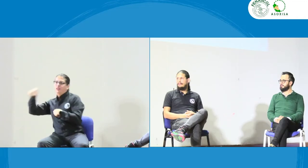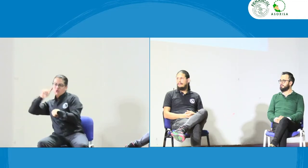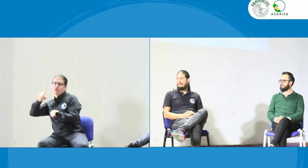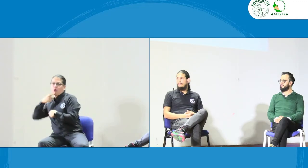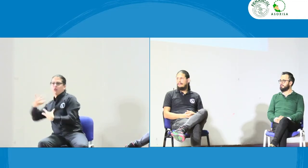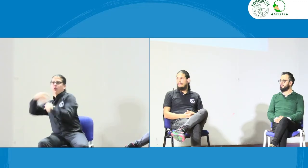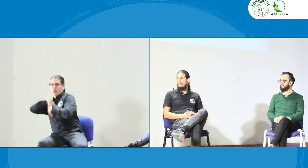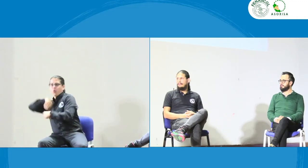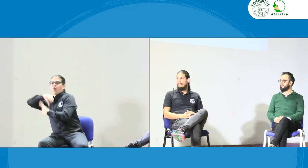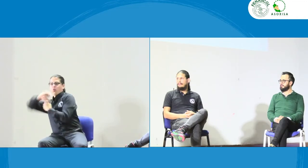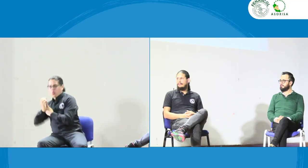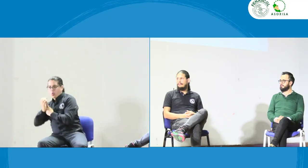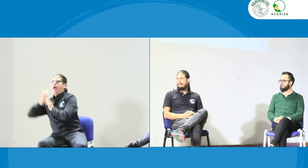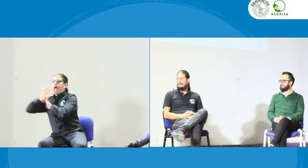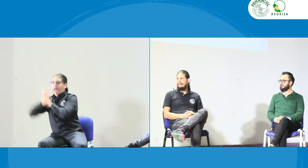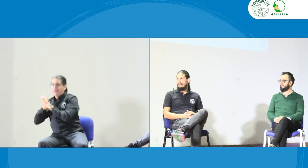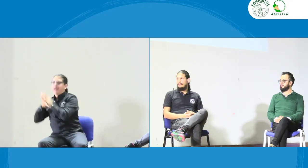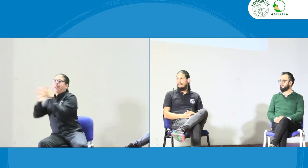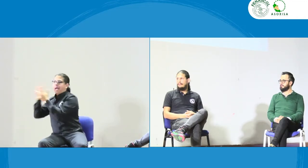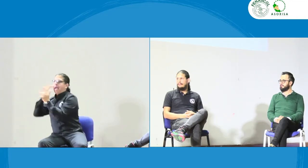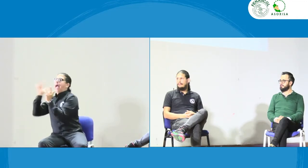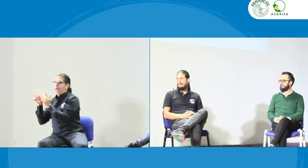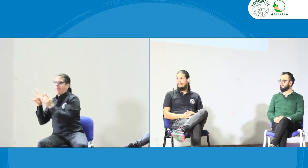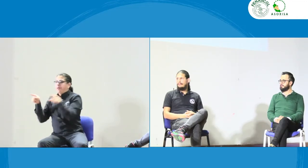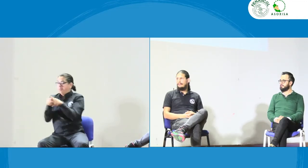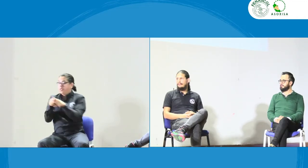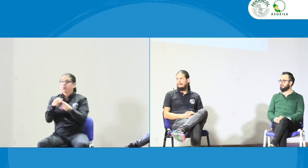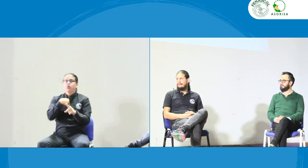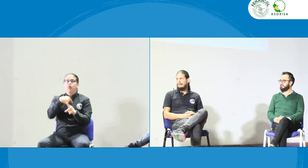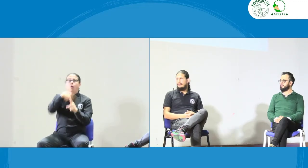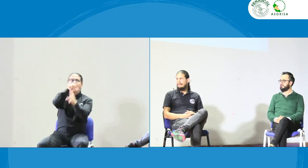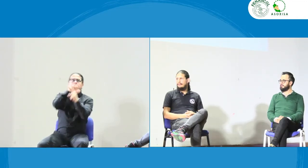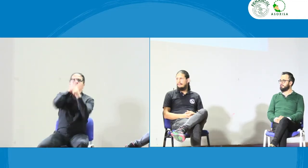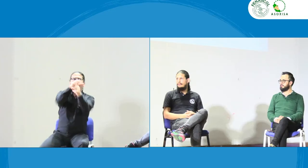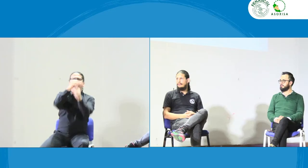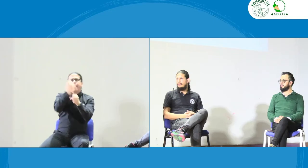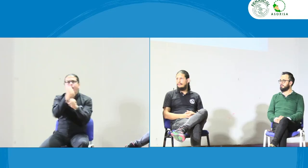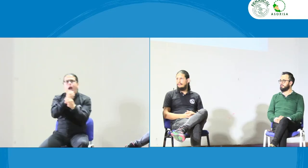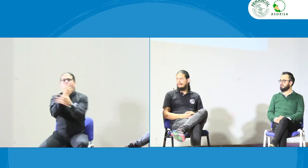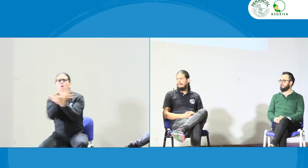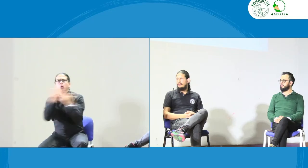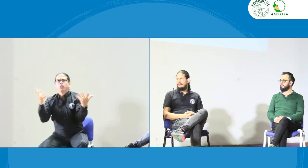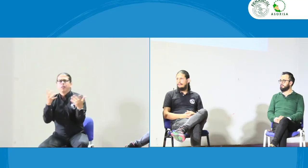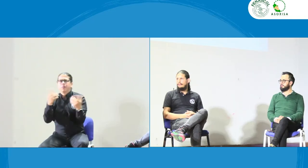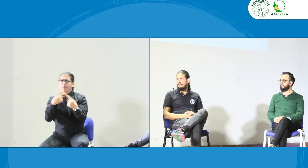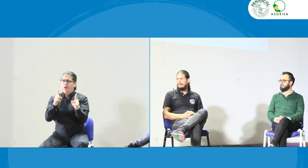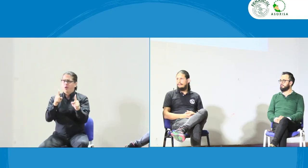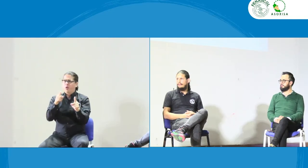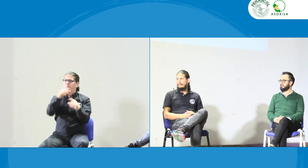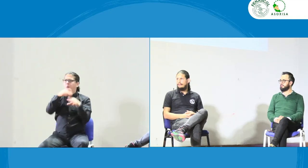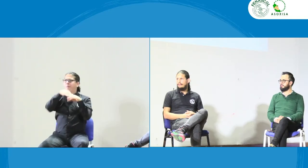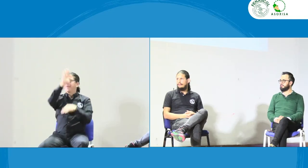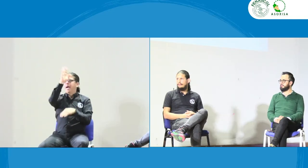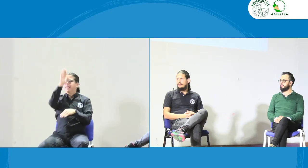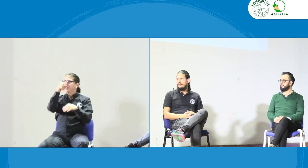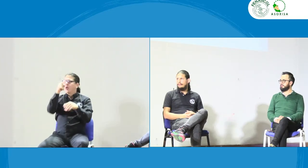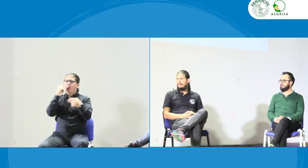enseñar la lengua de señas porque ellos son quienes tienen esa cultura tienen la lengua entonces uno no puede hacer esa